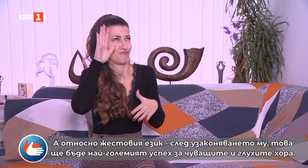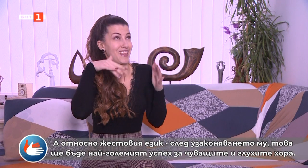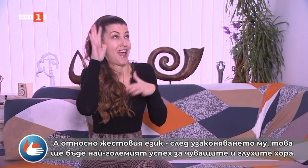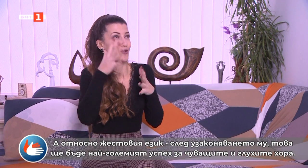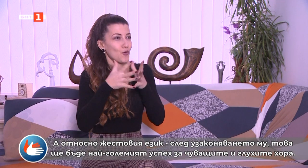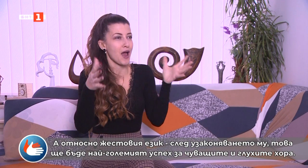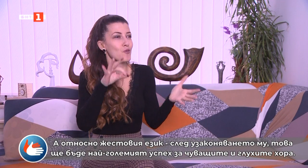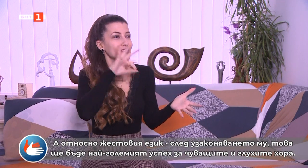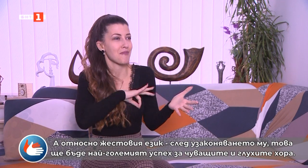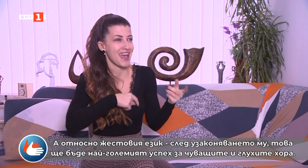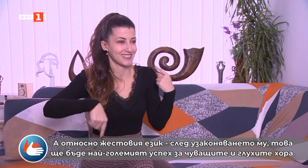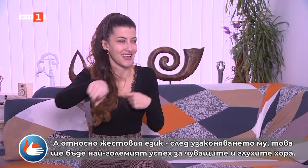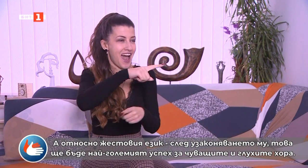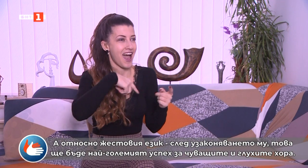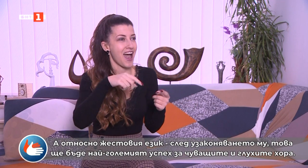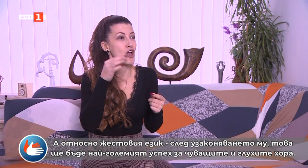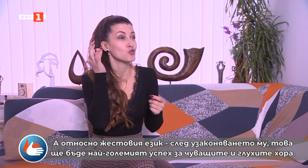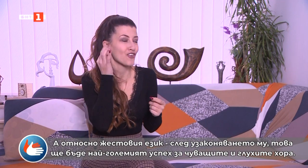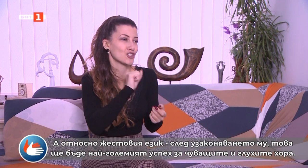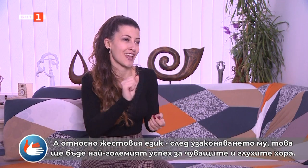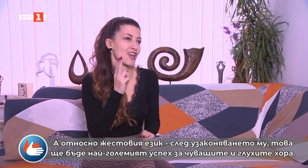бъде най-големият успех за чуващите и глухите хора.